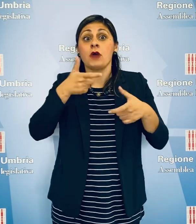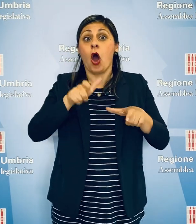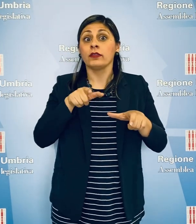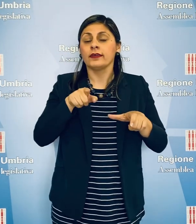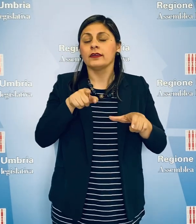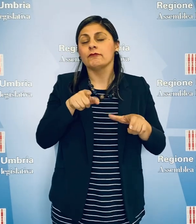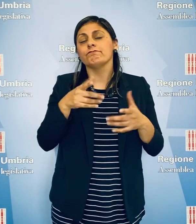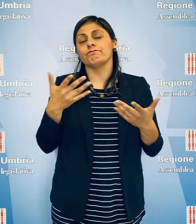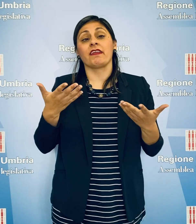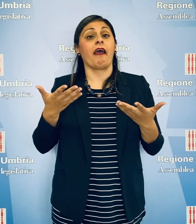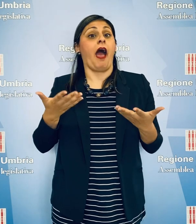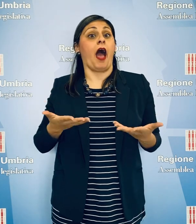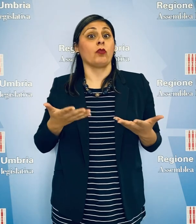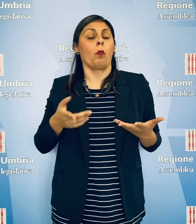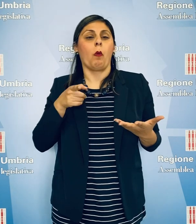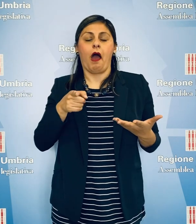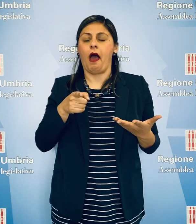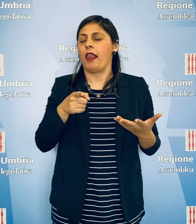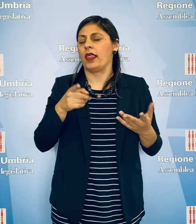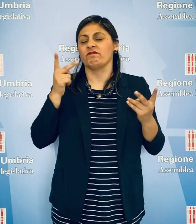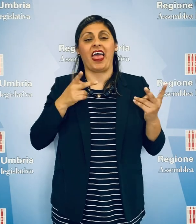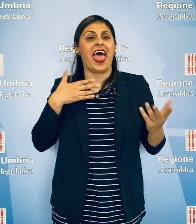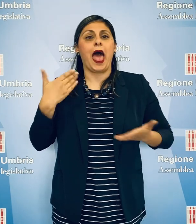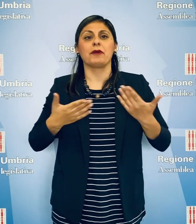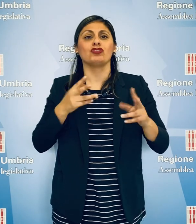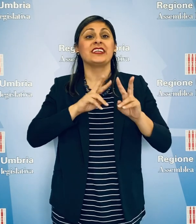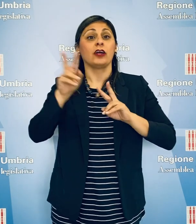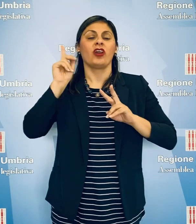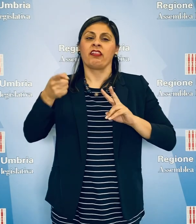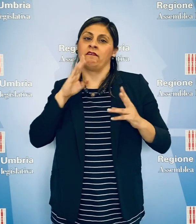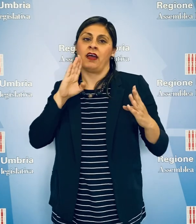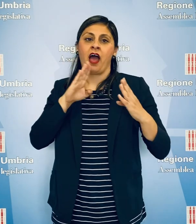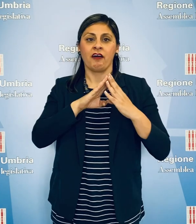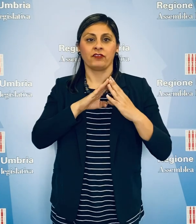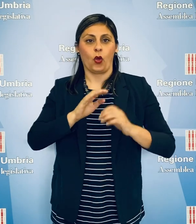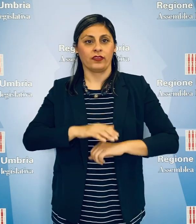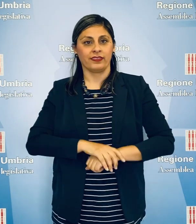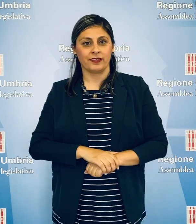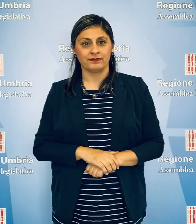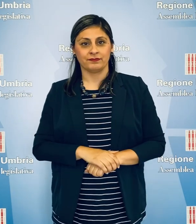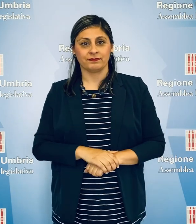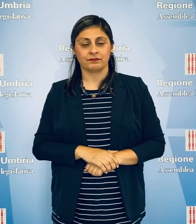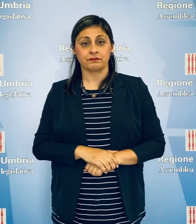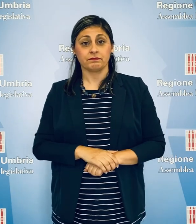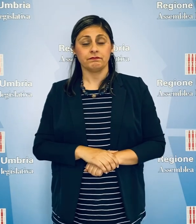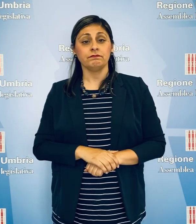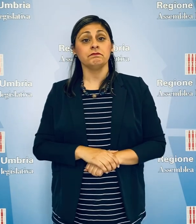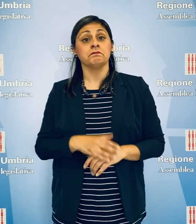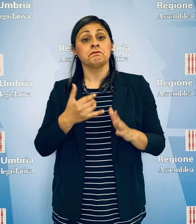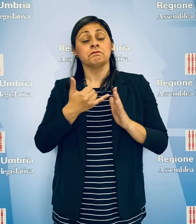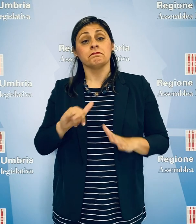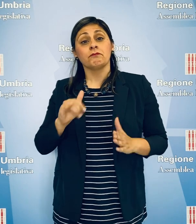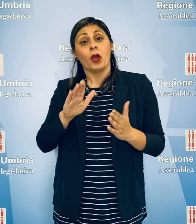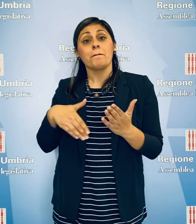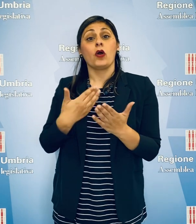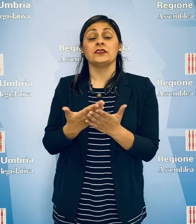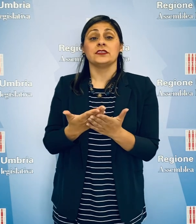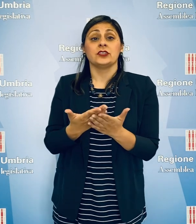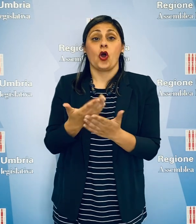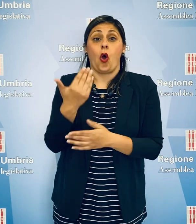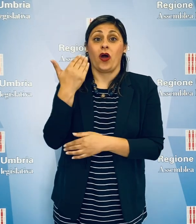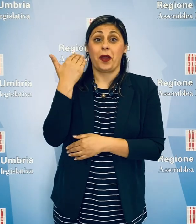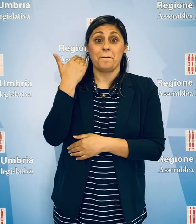nei luoghi di lavoro per affrontare quella che viene considerata una vera emergenza nazionale. È stata invece